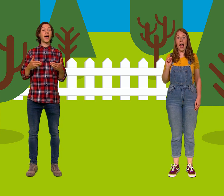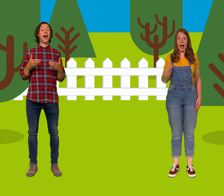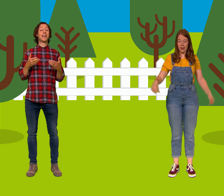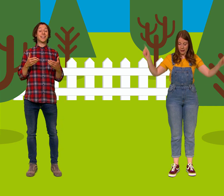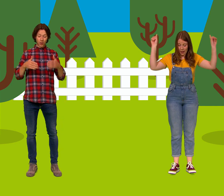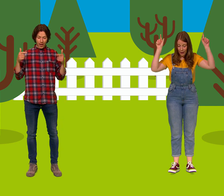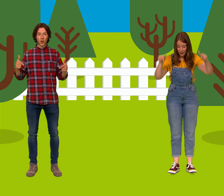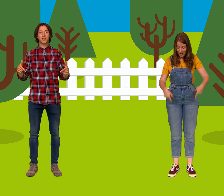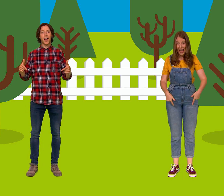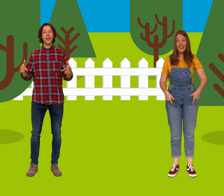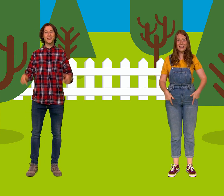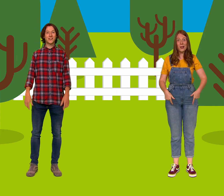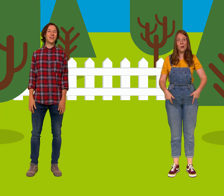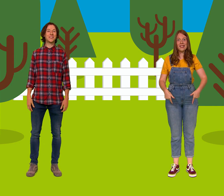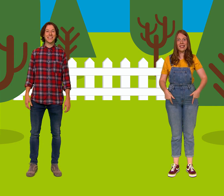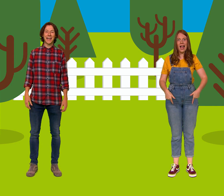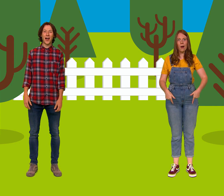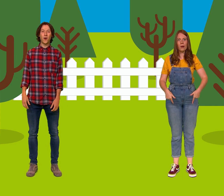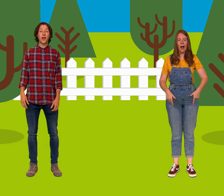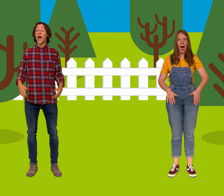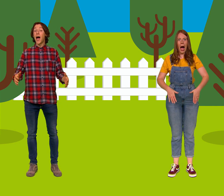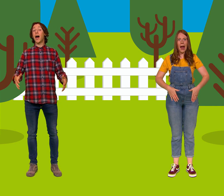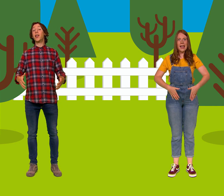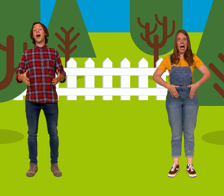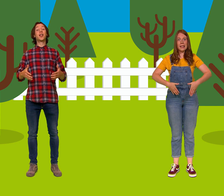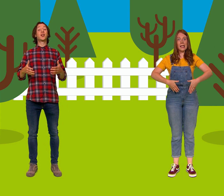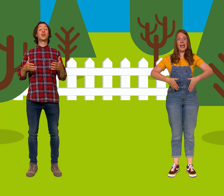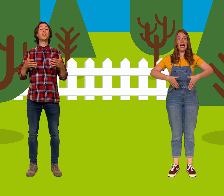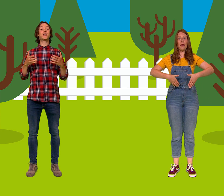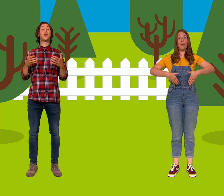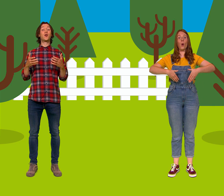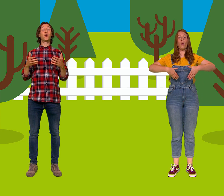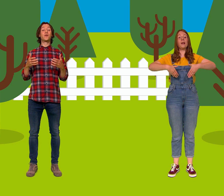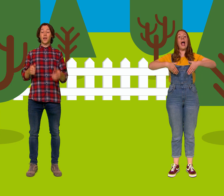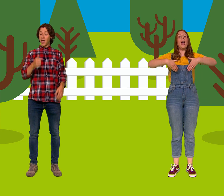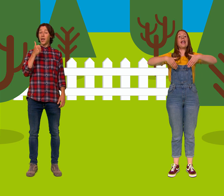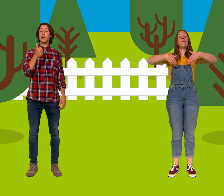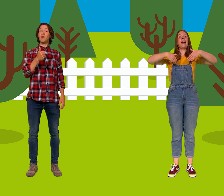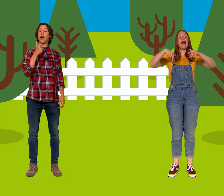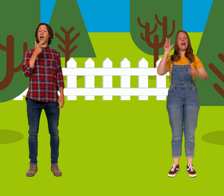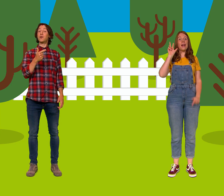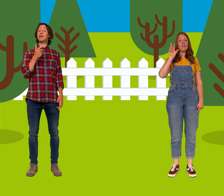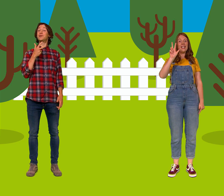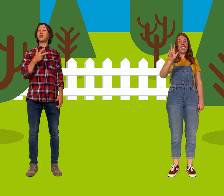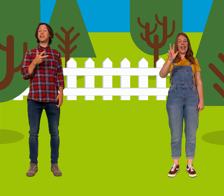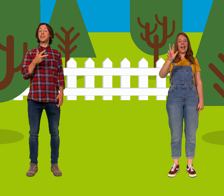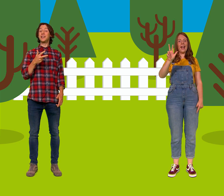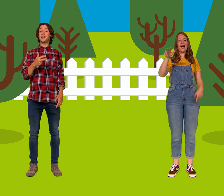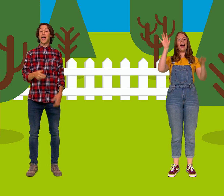anadol a roi traed yn sond i'r llawr A nadlu'n ddo i mewn am dy rin